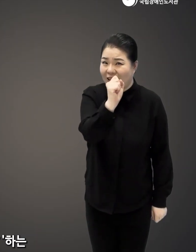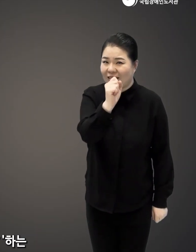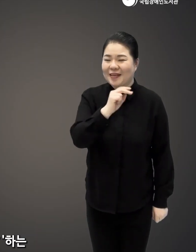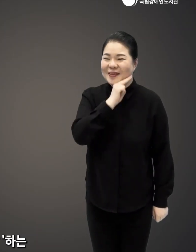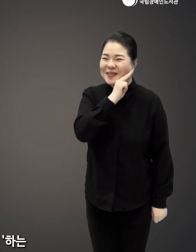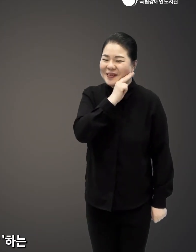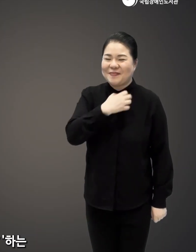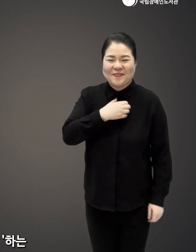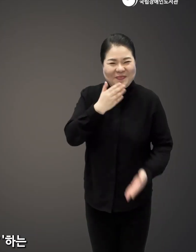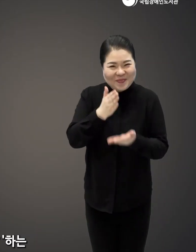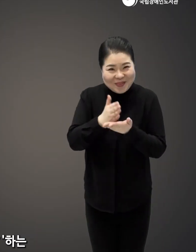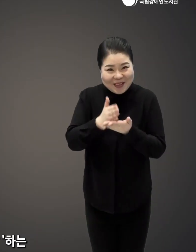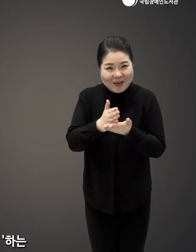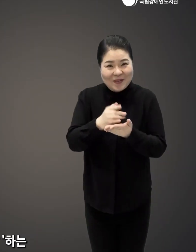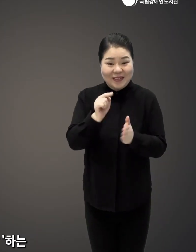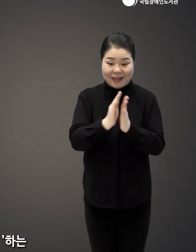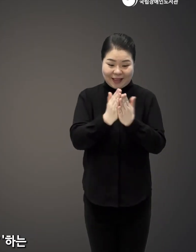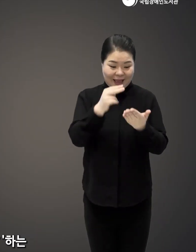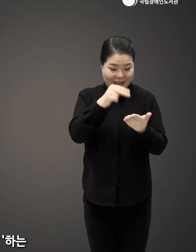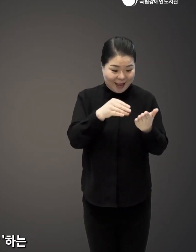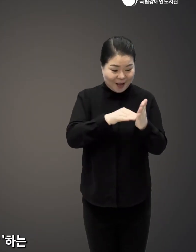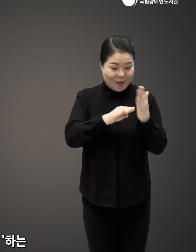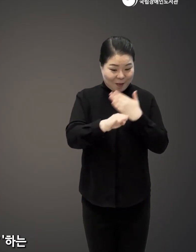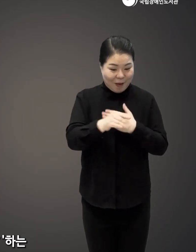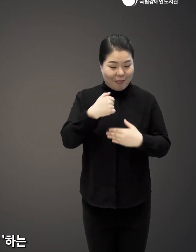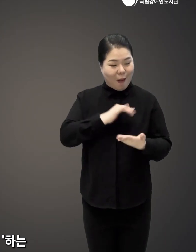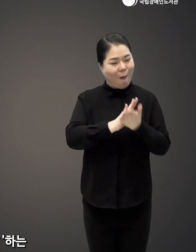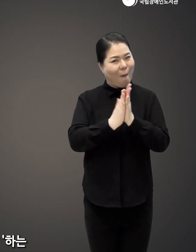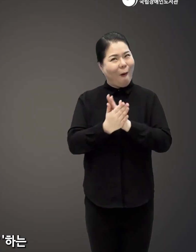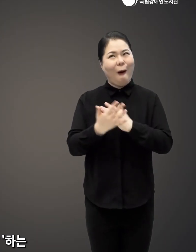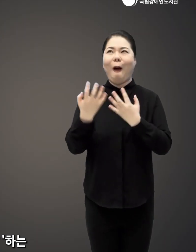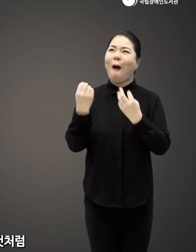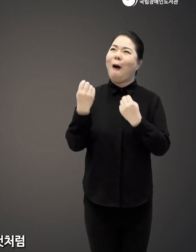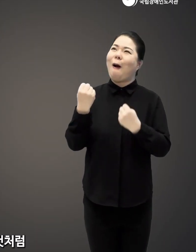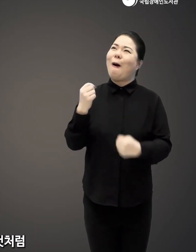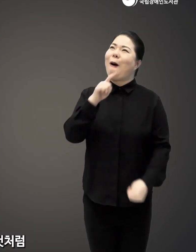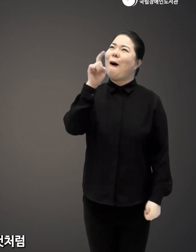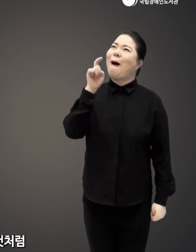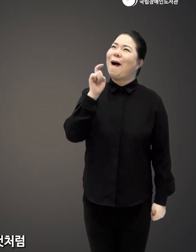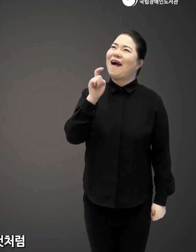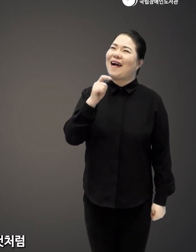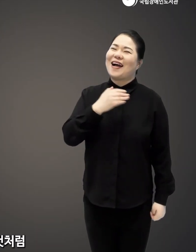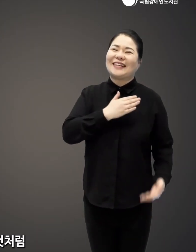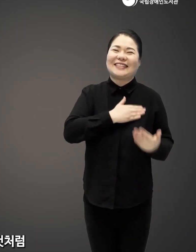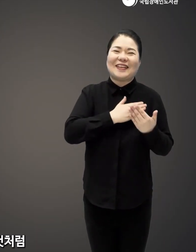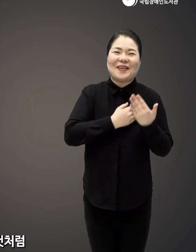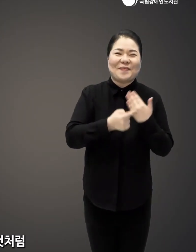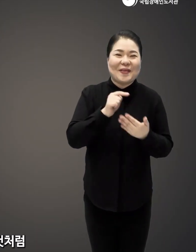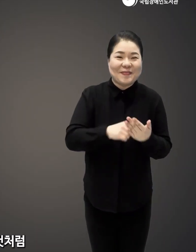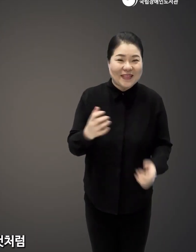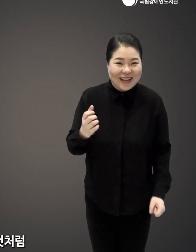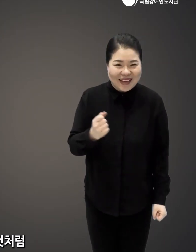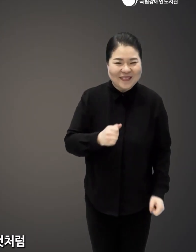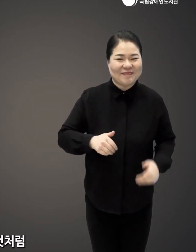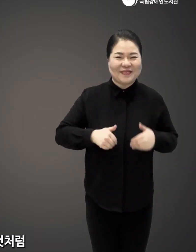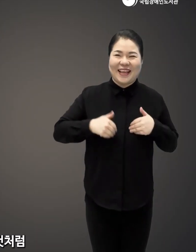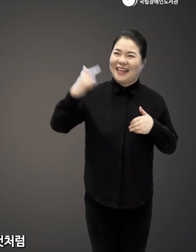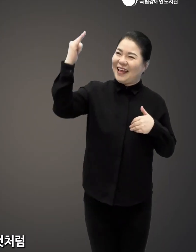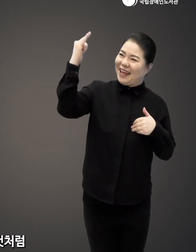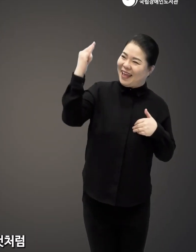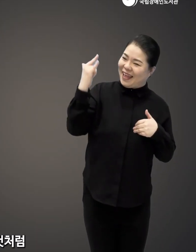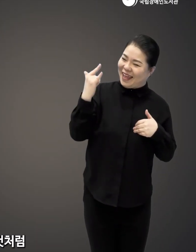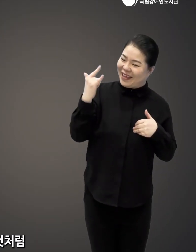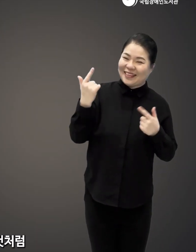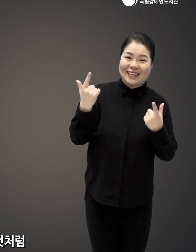마시고요 아 내가 이 책을 읽고 나면 얼마만큼 좀 달라질 수 있을까 라고 좀 설레이는 마음으로 따뜻한 햇살을